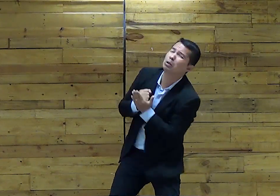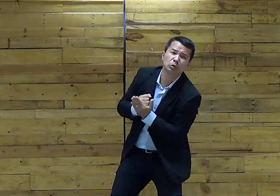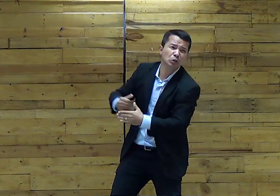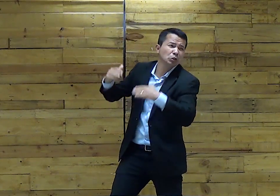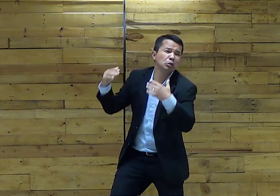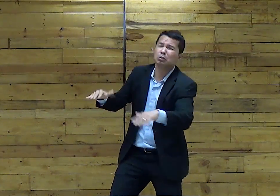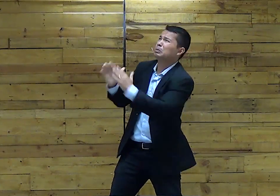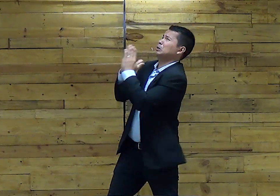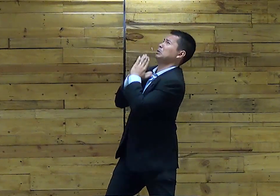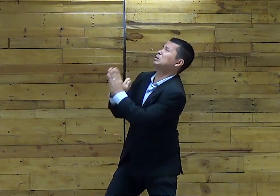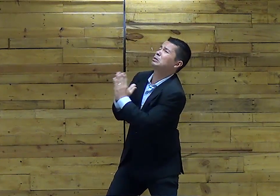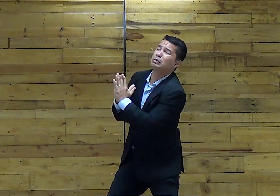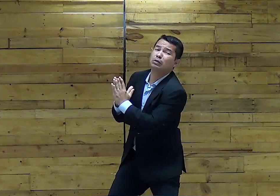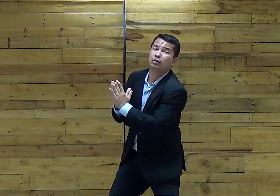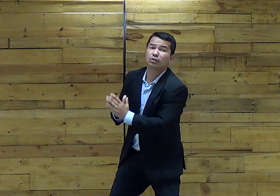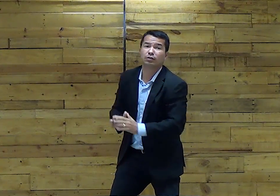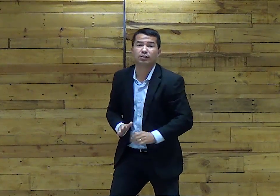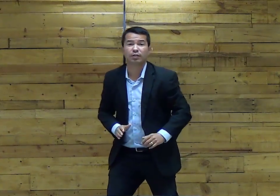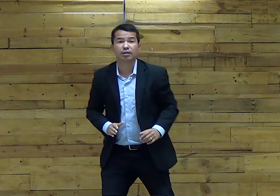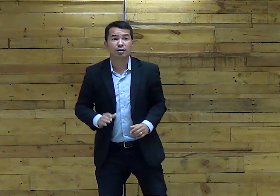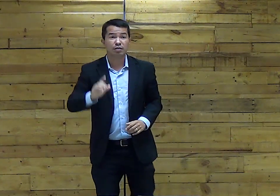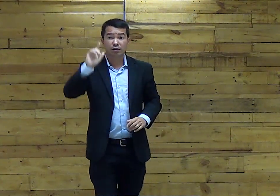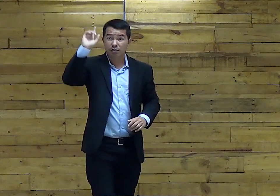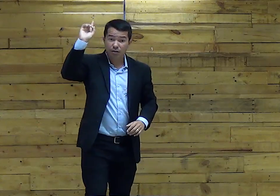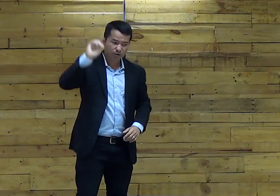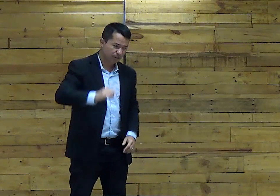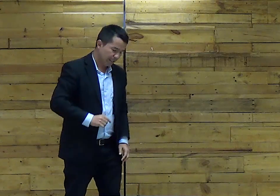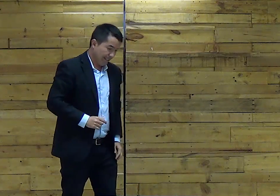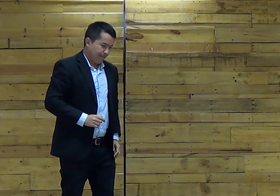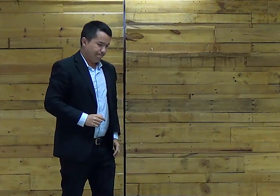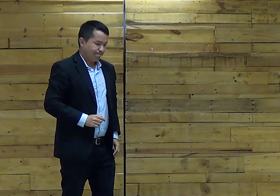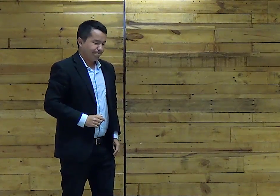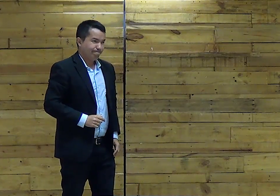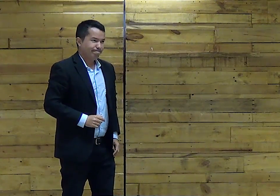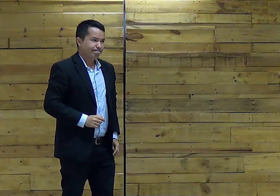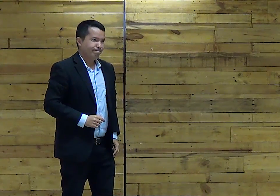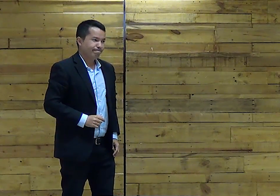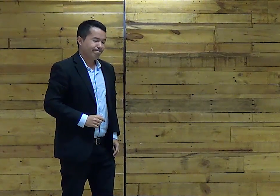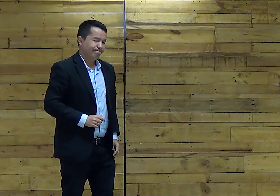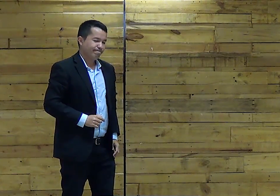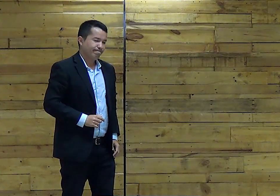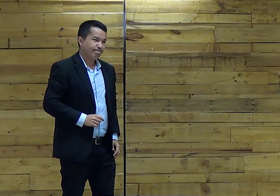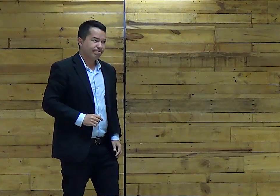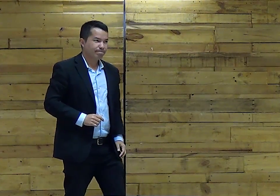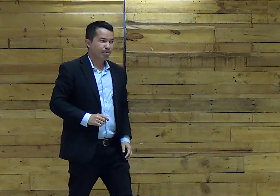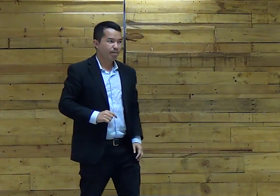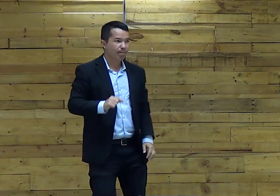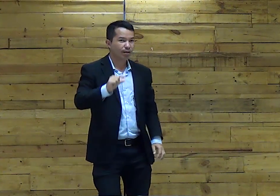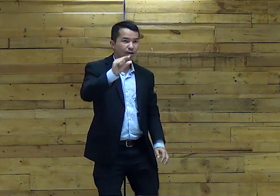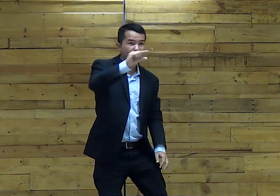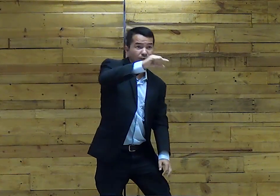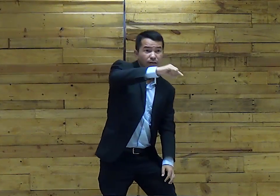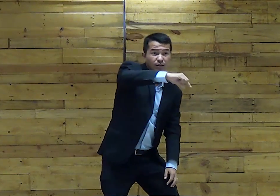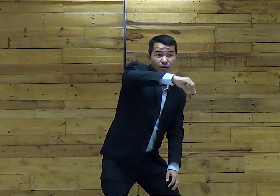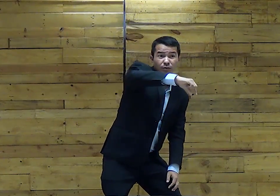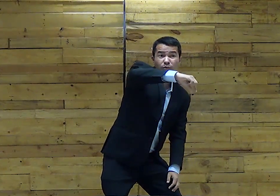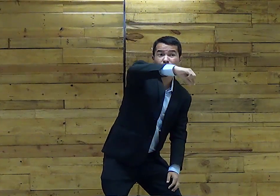Havia nos desprezado E pedindo Senhor Não nos despreze E Deus Olhou aquela